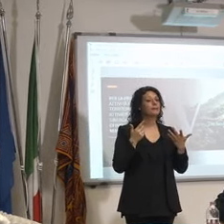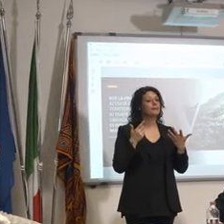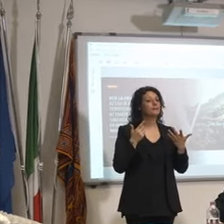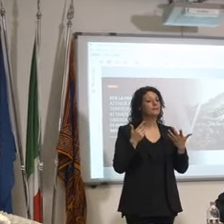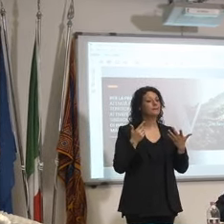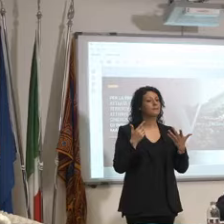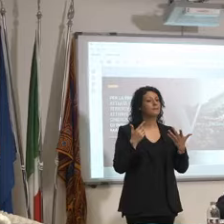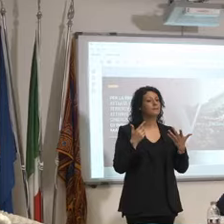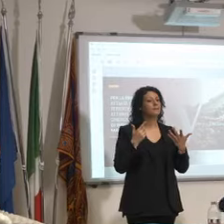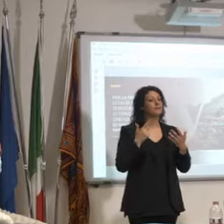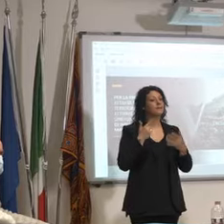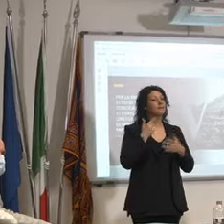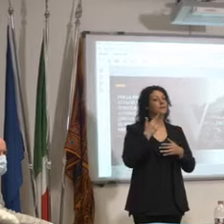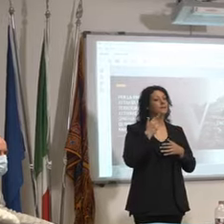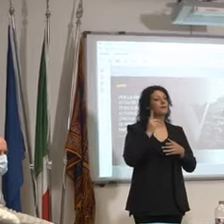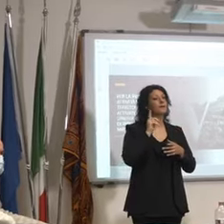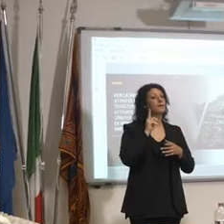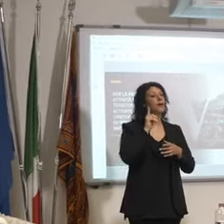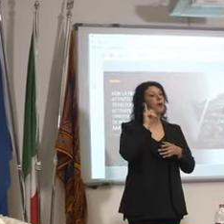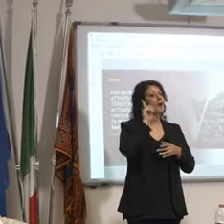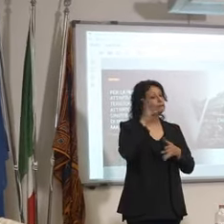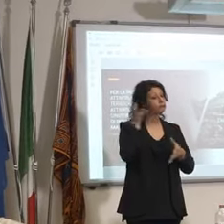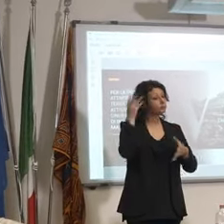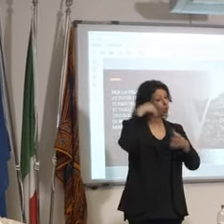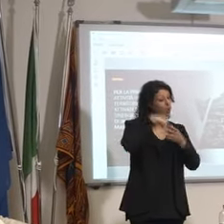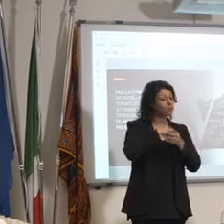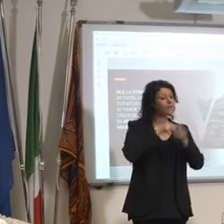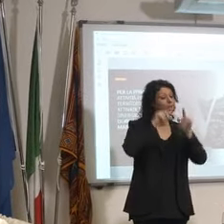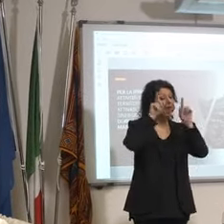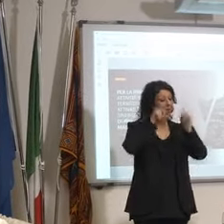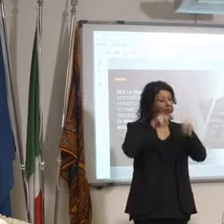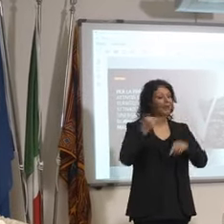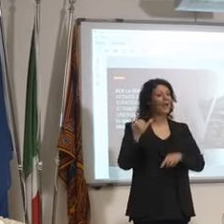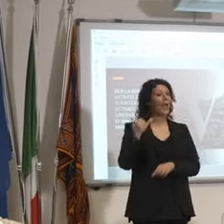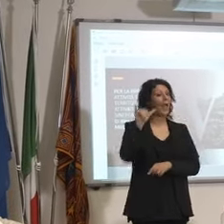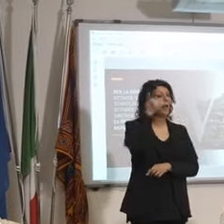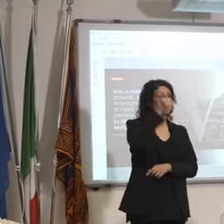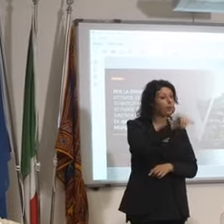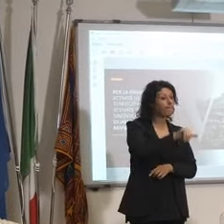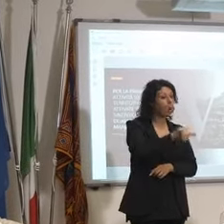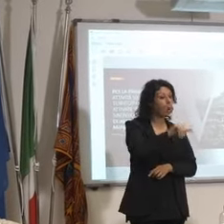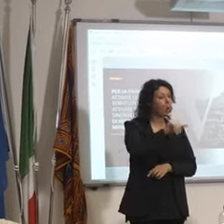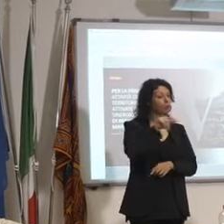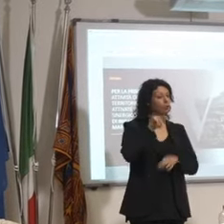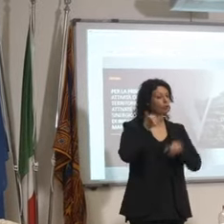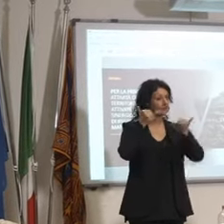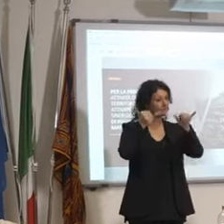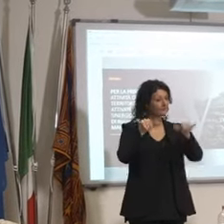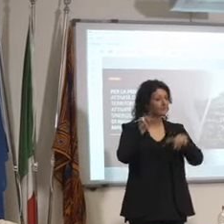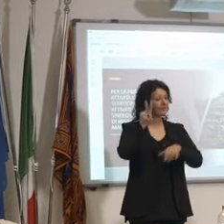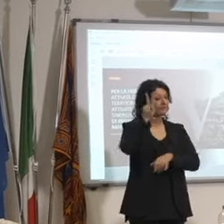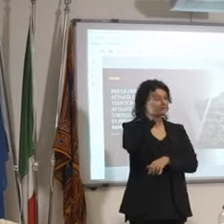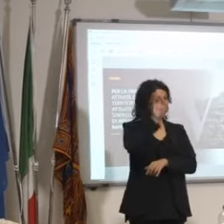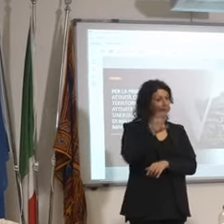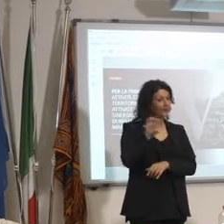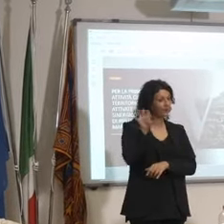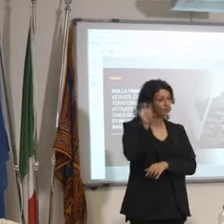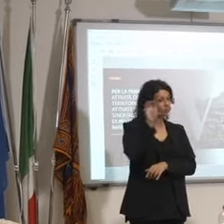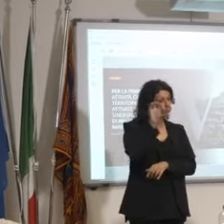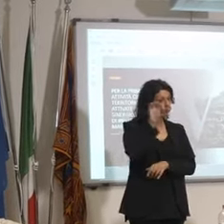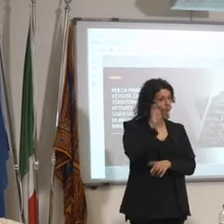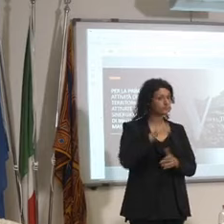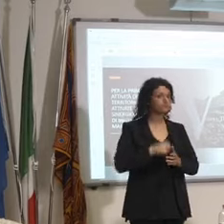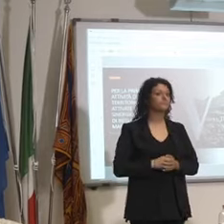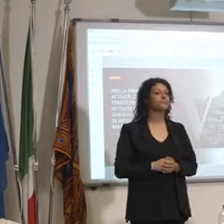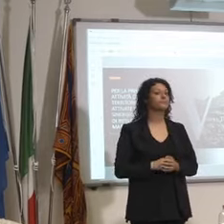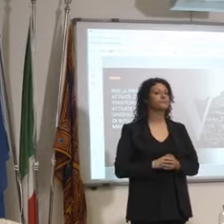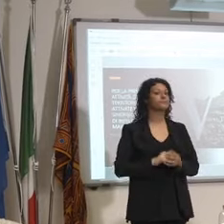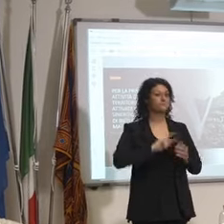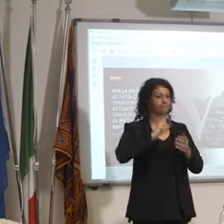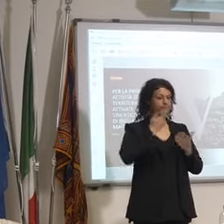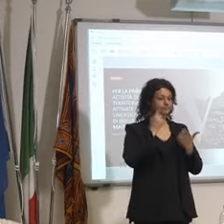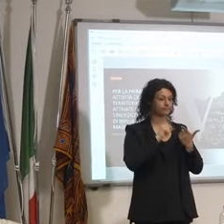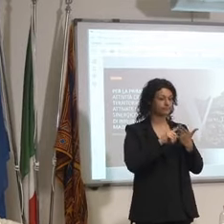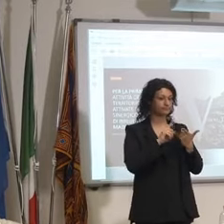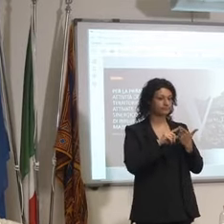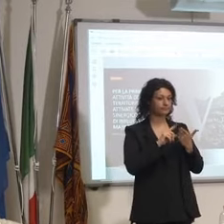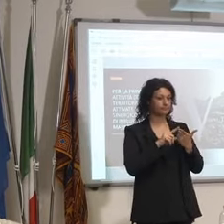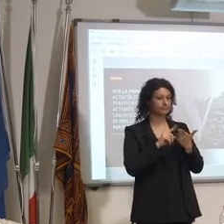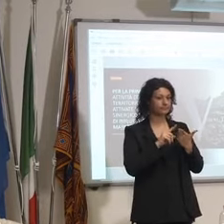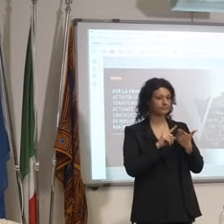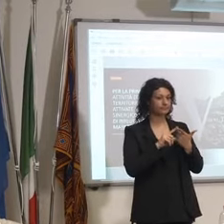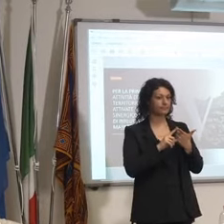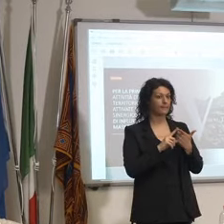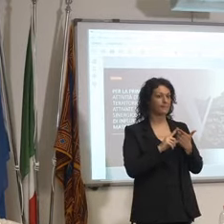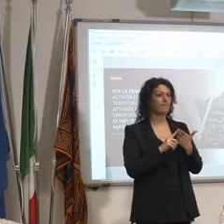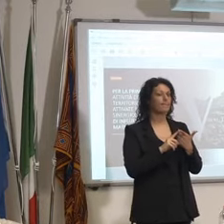anche il sistema aeroportuale Veneto e poi un'altra domanda successiva che si raggancia a quella